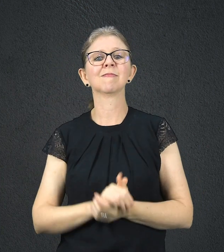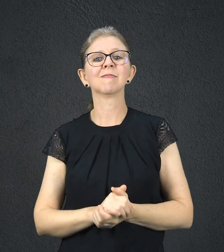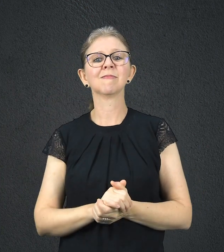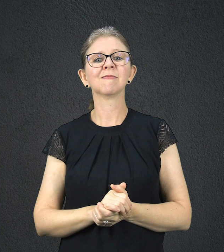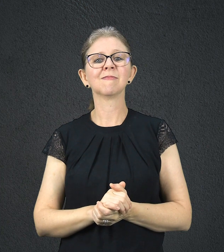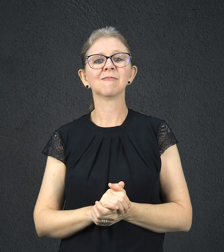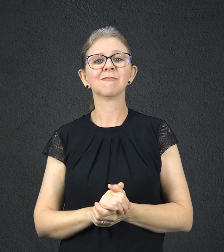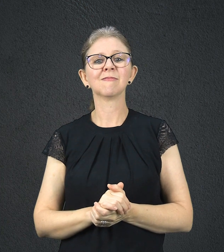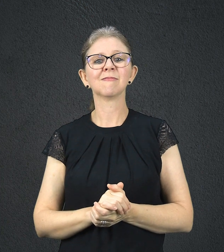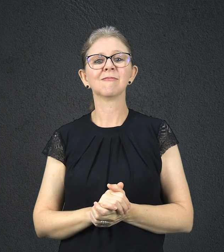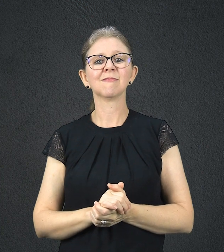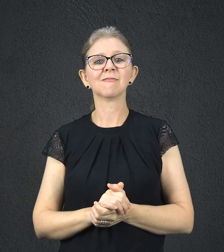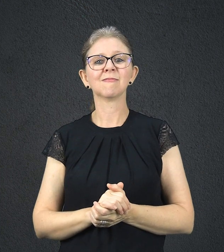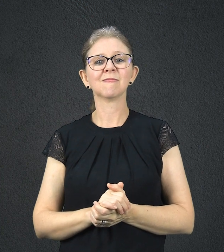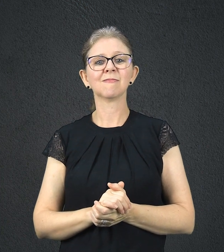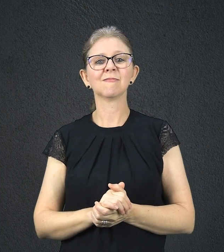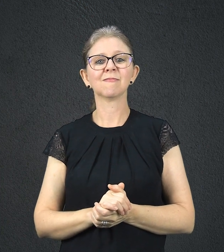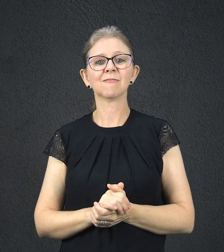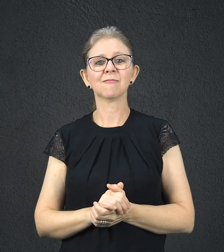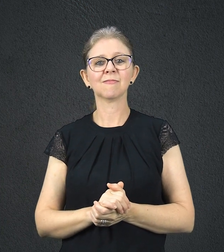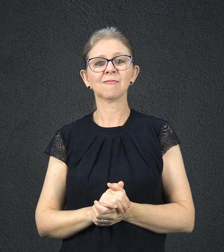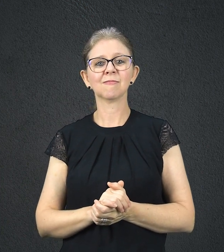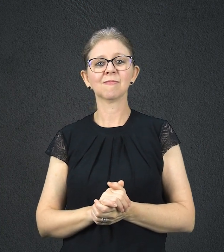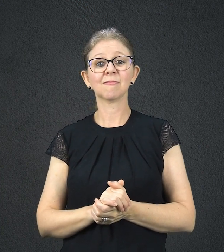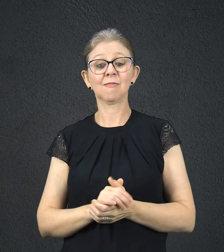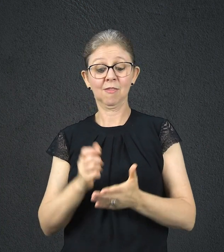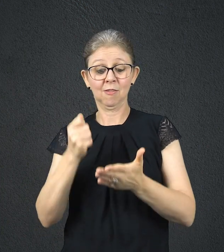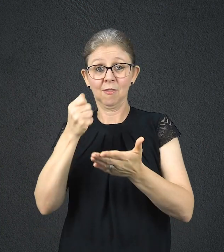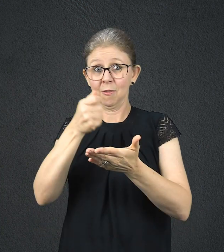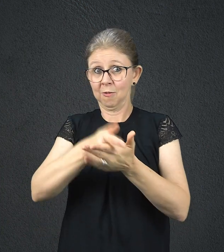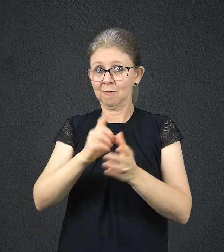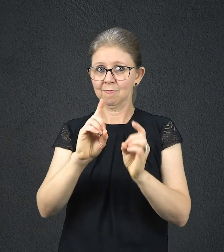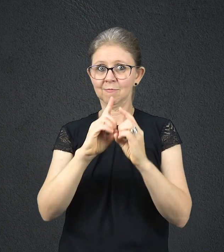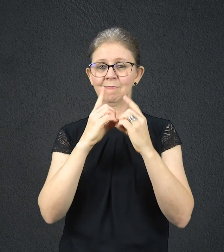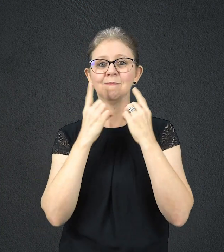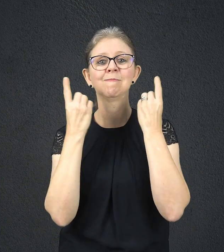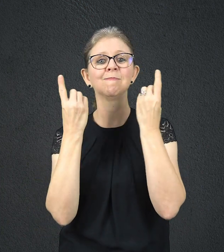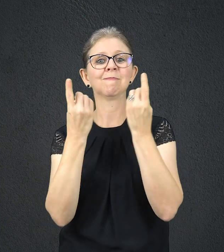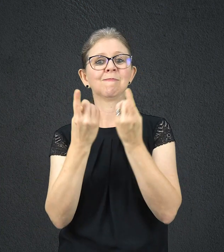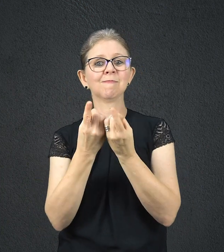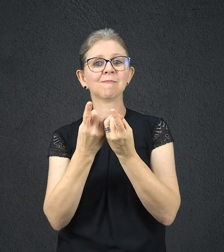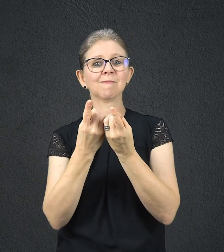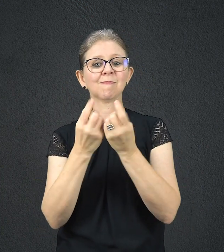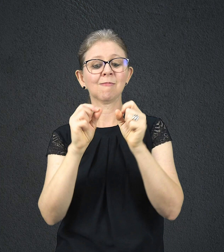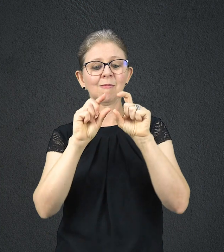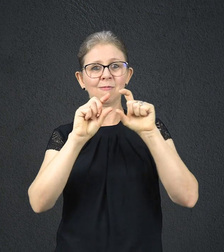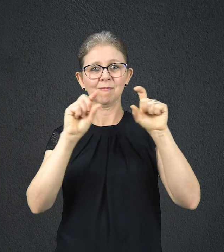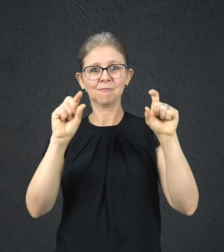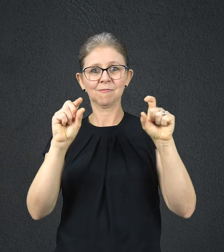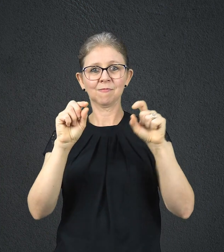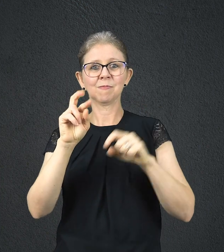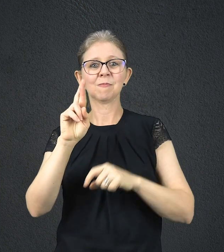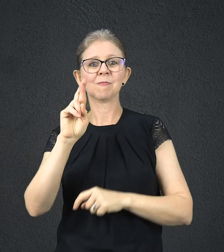Adquira já o seu Devocional de Todos os Dias Acesse loja.transmundial.org.br